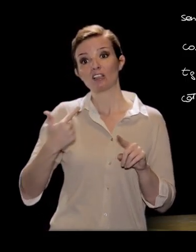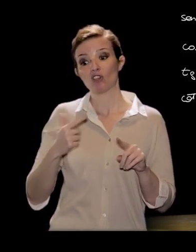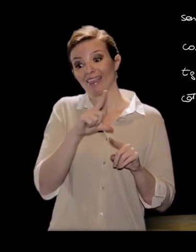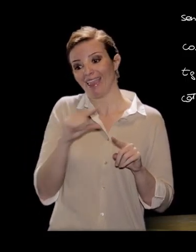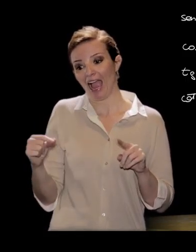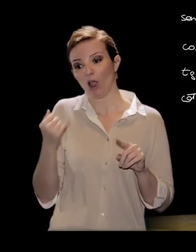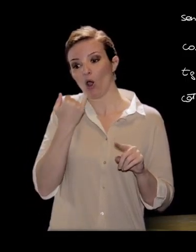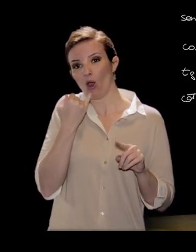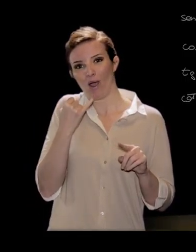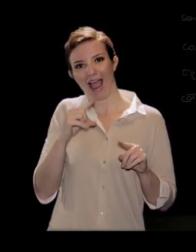esso adiacente.